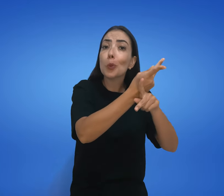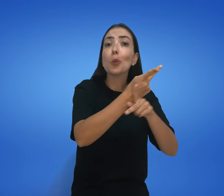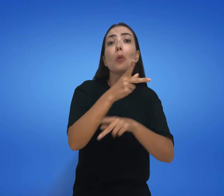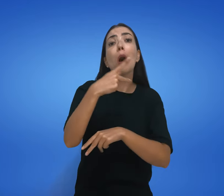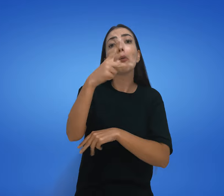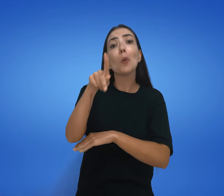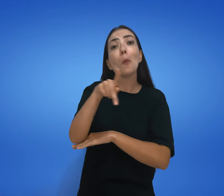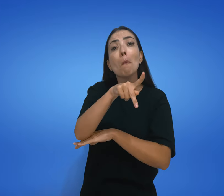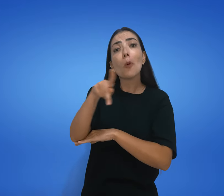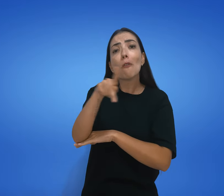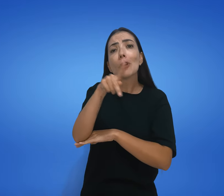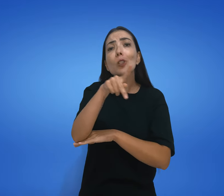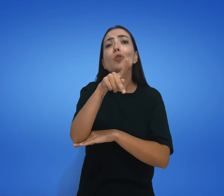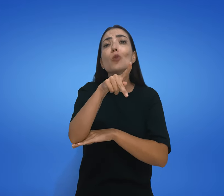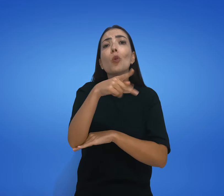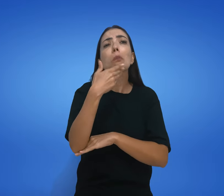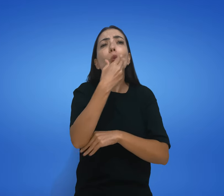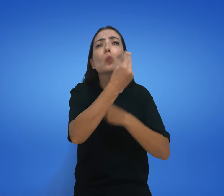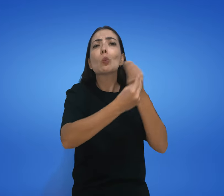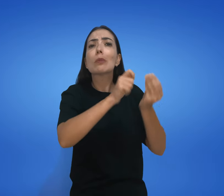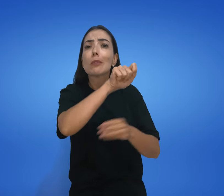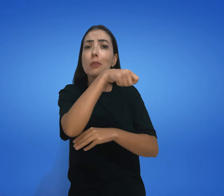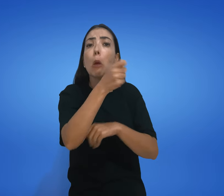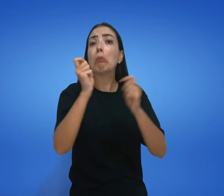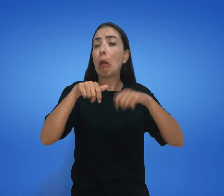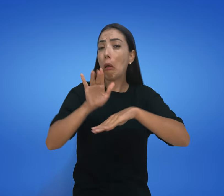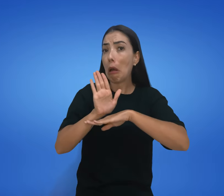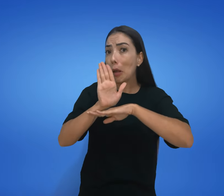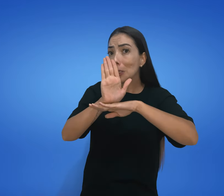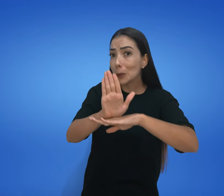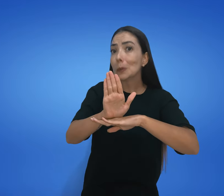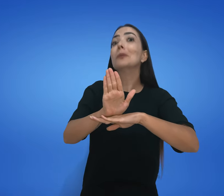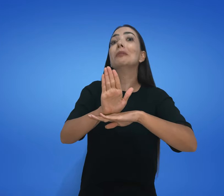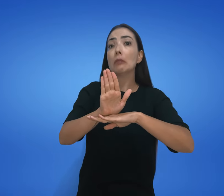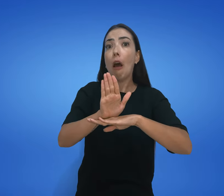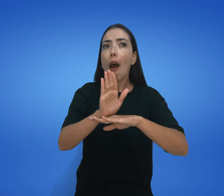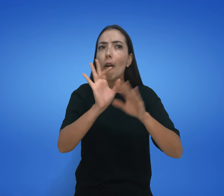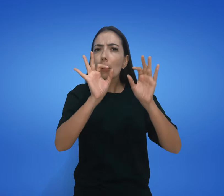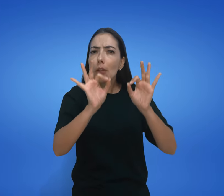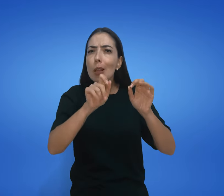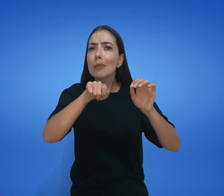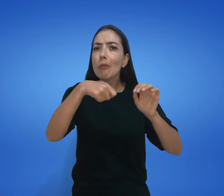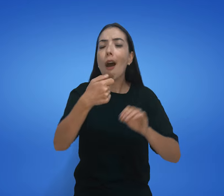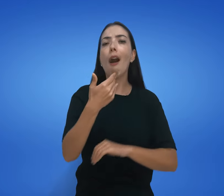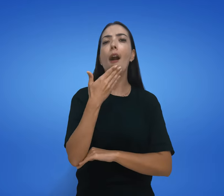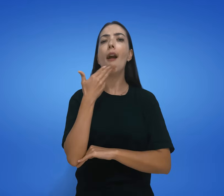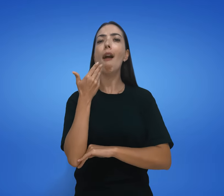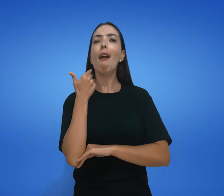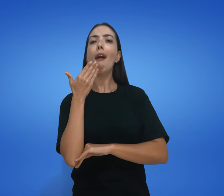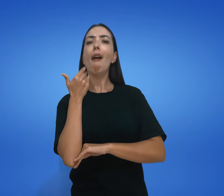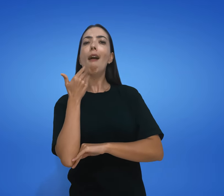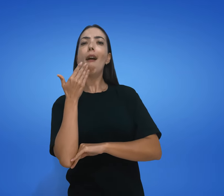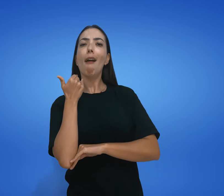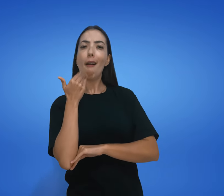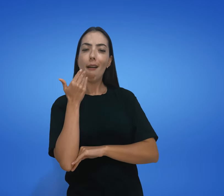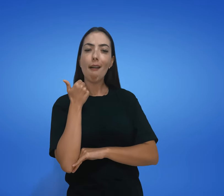procure o seu professor e pergunta qual é o sinal. Ele vai te ajudar e assim o processo se tornará muito mais fácil.